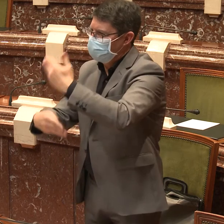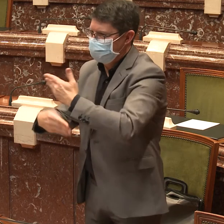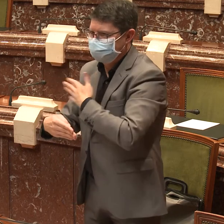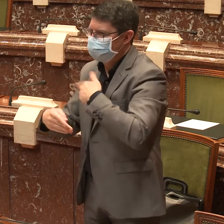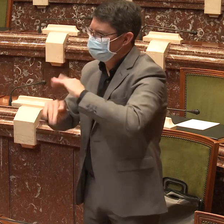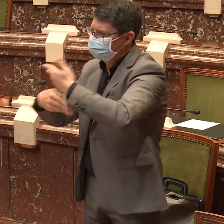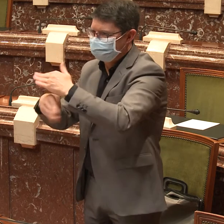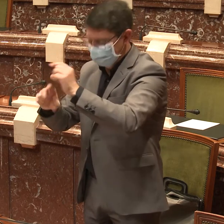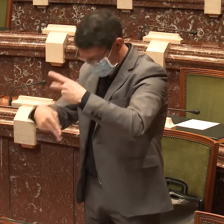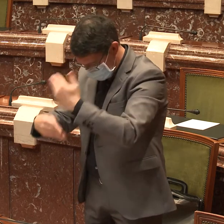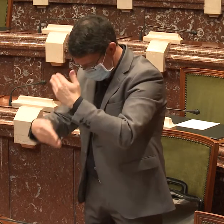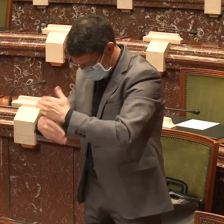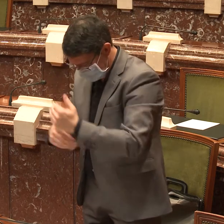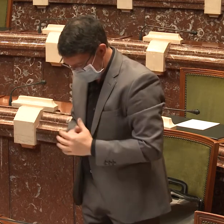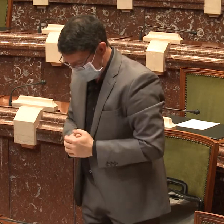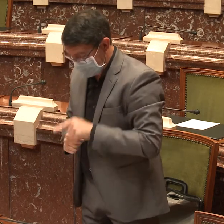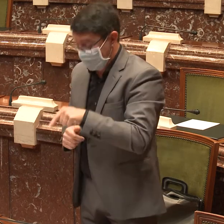sin barreras de ningún tipo.